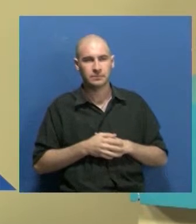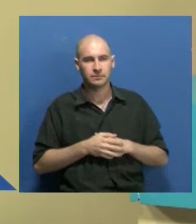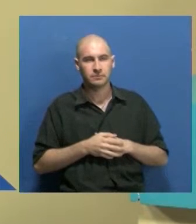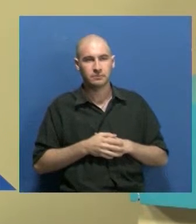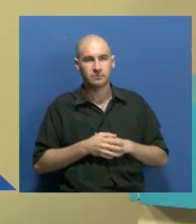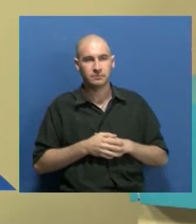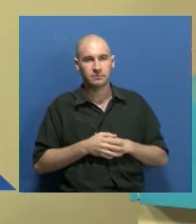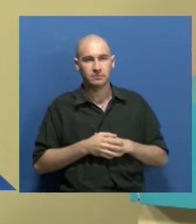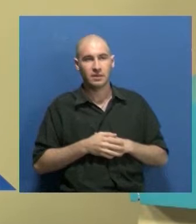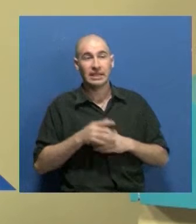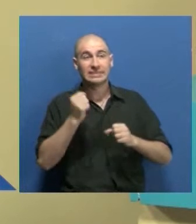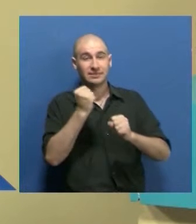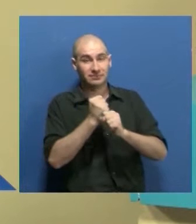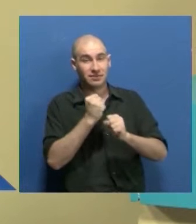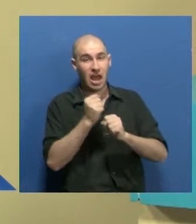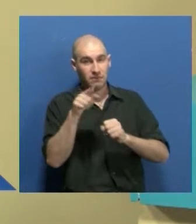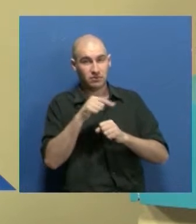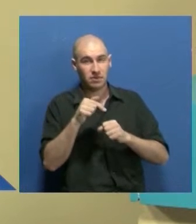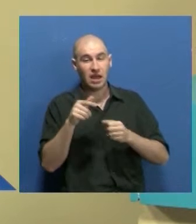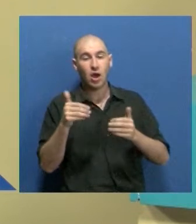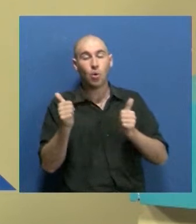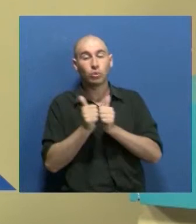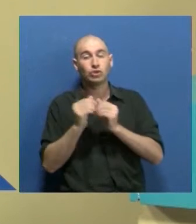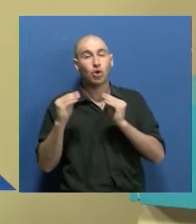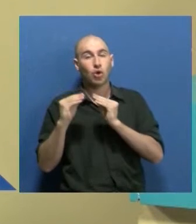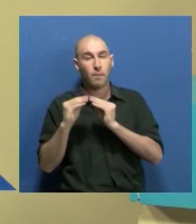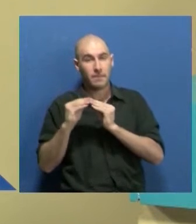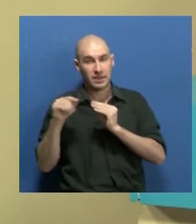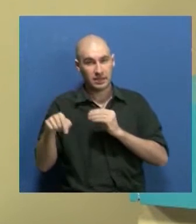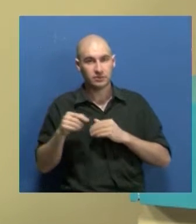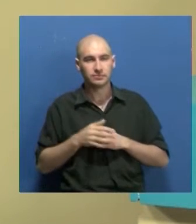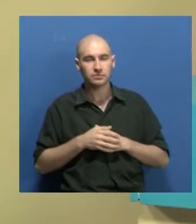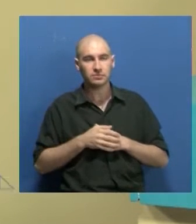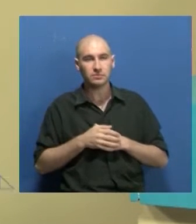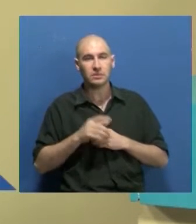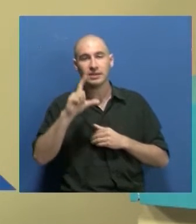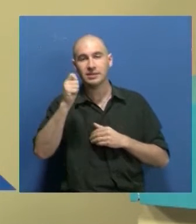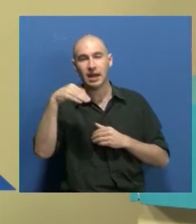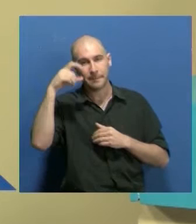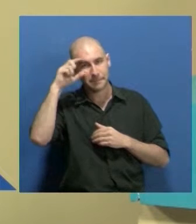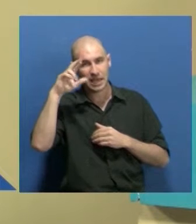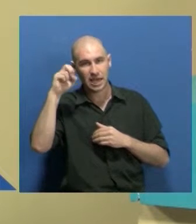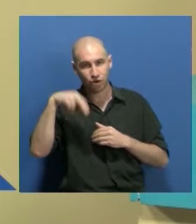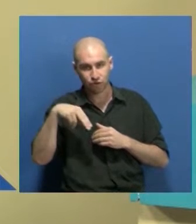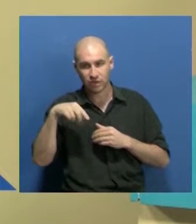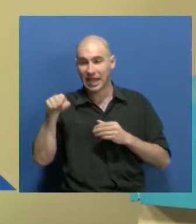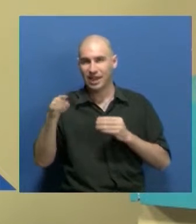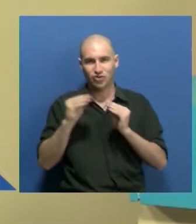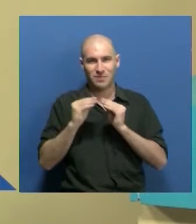En el trabajo que realizo con mi compañía, con Cameron Steel, que es mi compañero y somos colegas también,